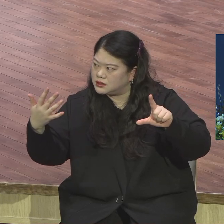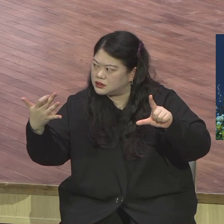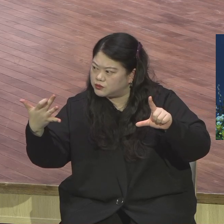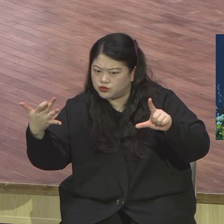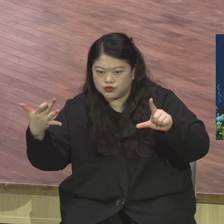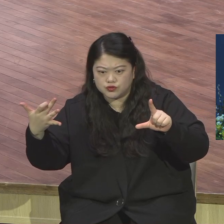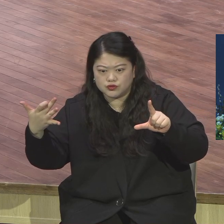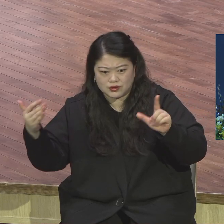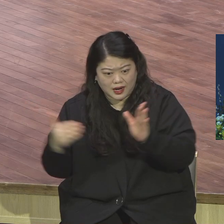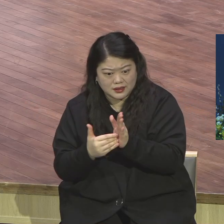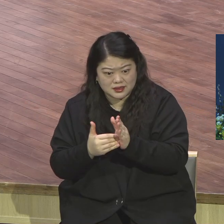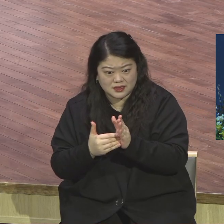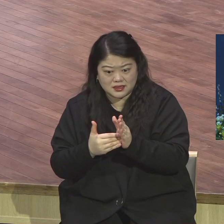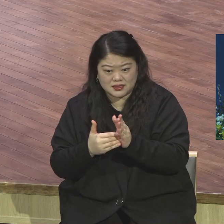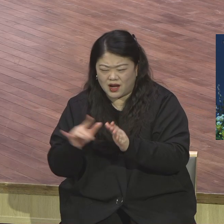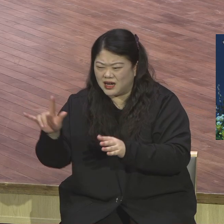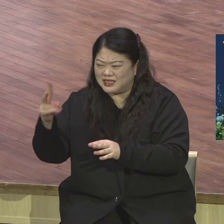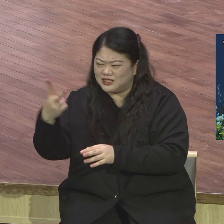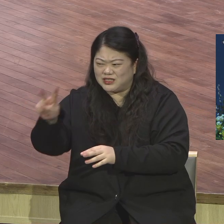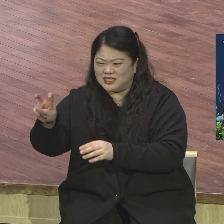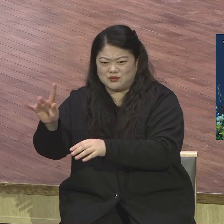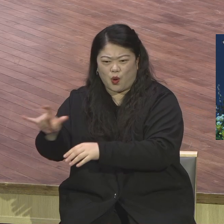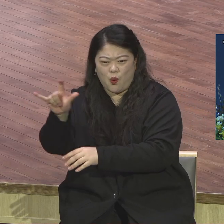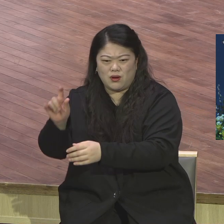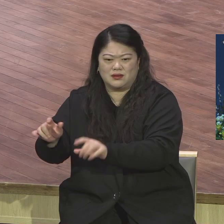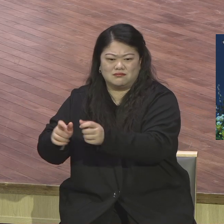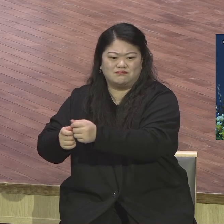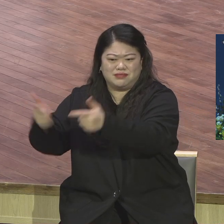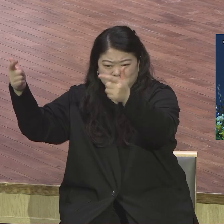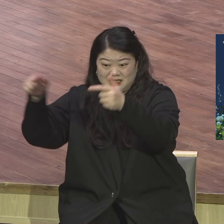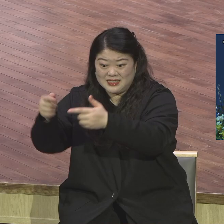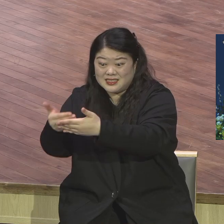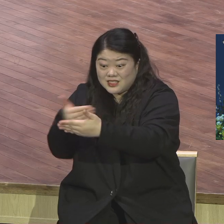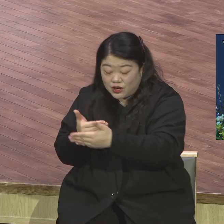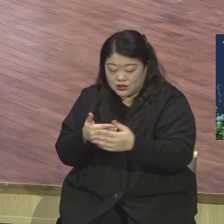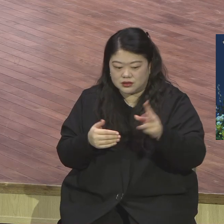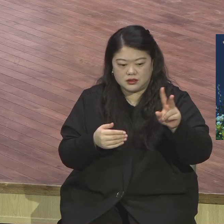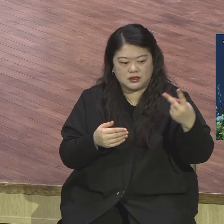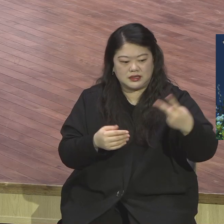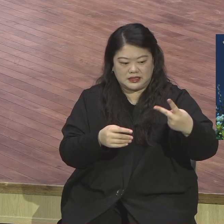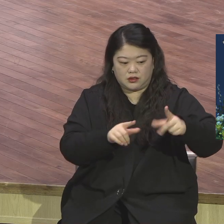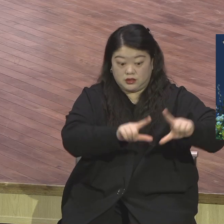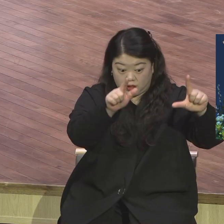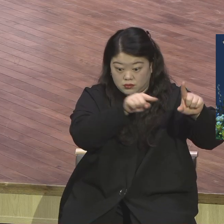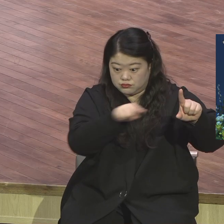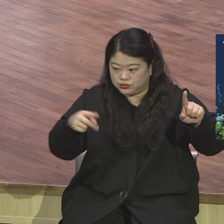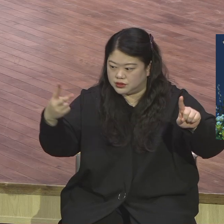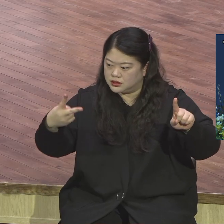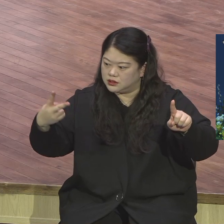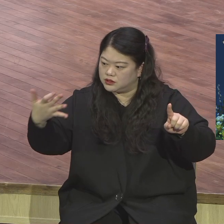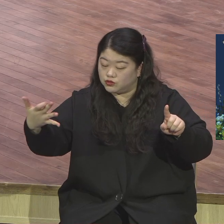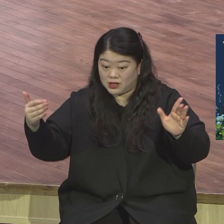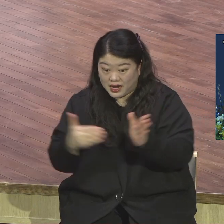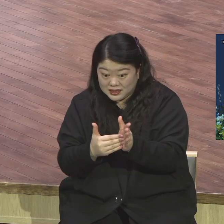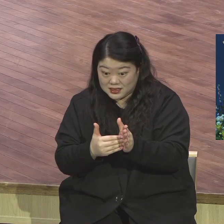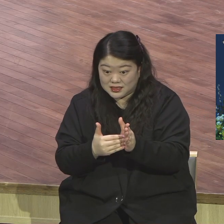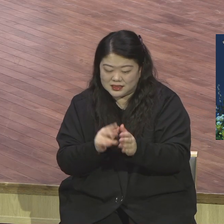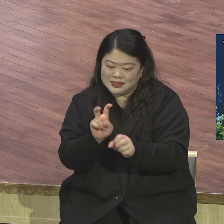새가족 새 생명을 2000명 이상 그렇게 보내주었습니다. 매년 20년 넘도록 그렇게